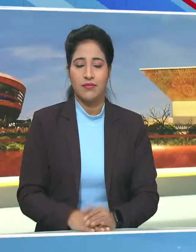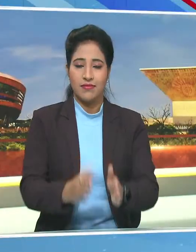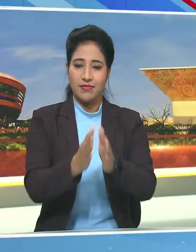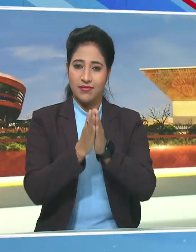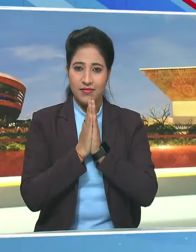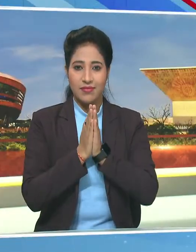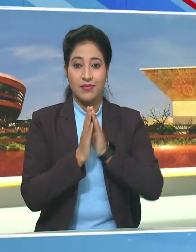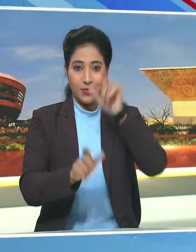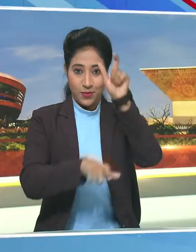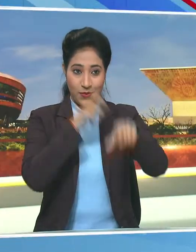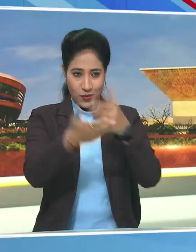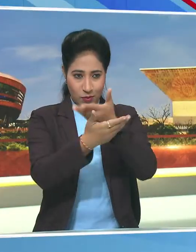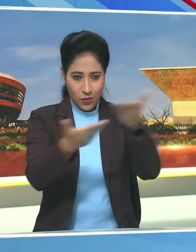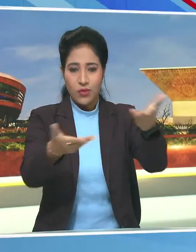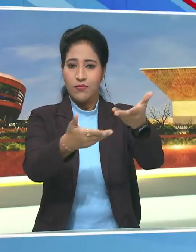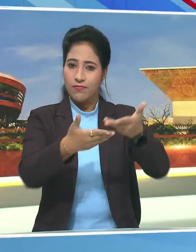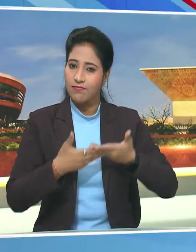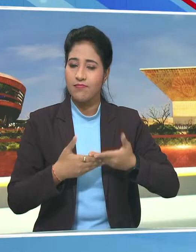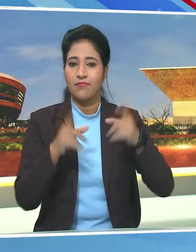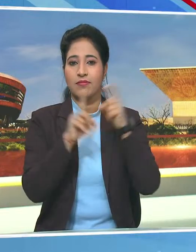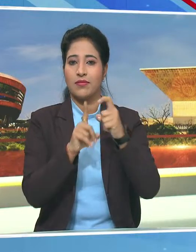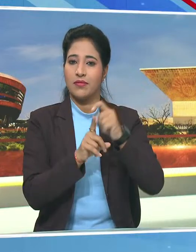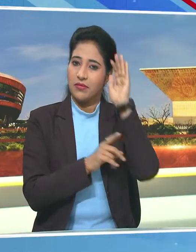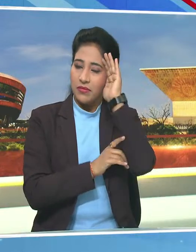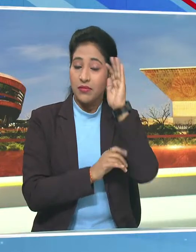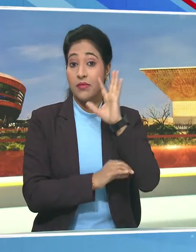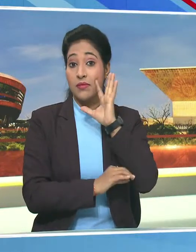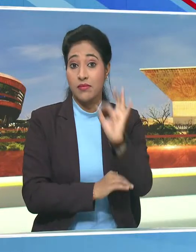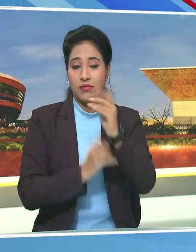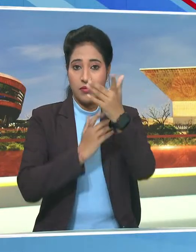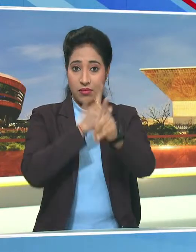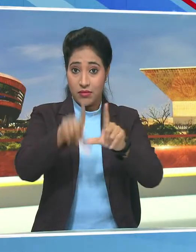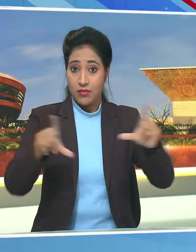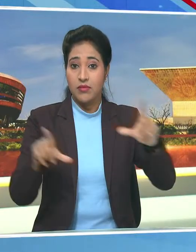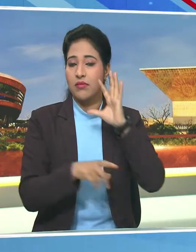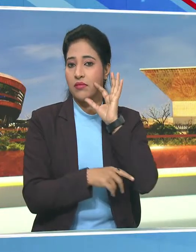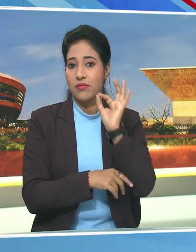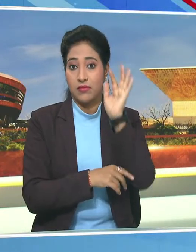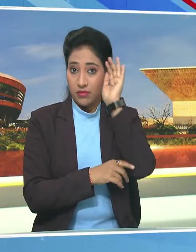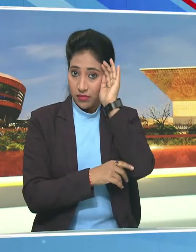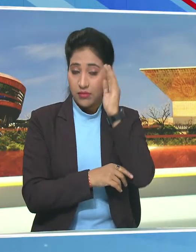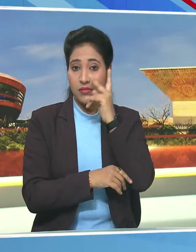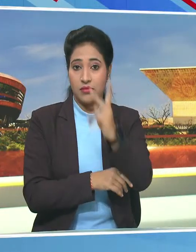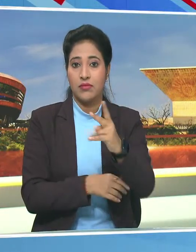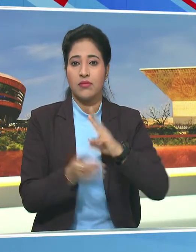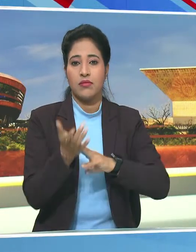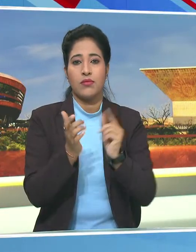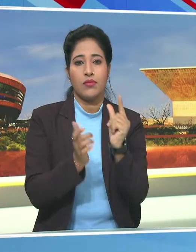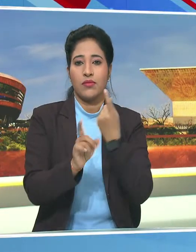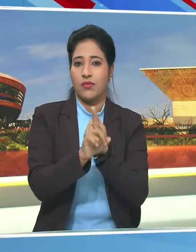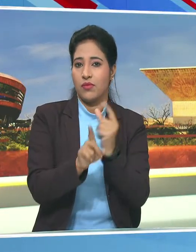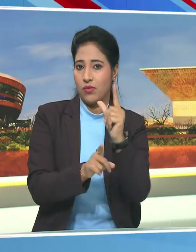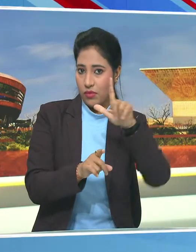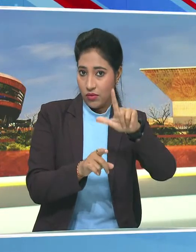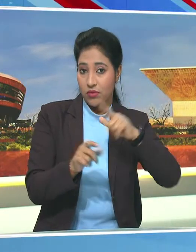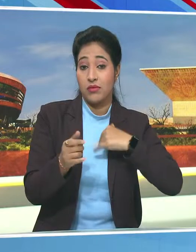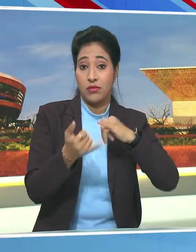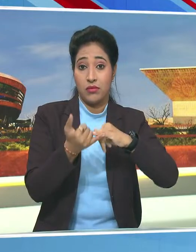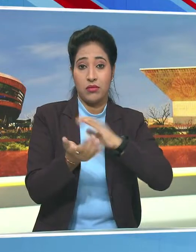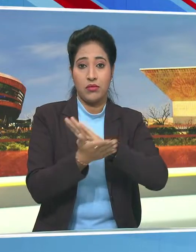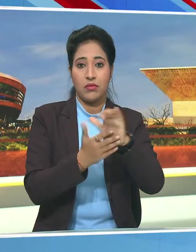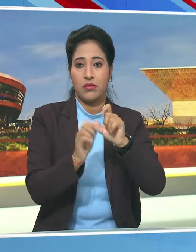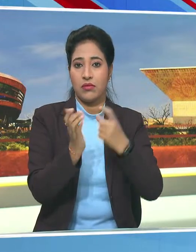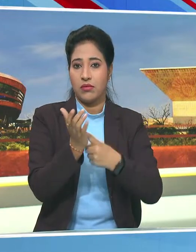नमस्कार आप सभी का स्वागर दिनी नियूज के इस विशेश स्तांकेति भाषा के बुलिटिन में मैं हूं मुकुल शर्मा मेरे साथ मौजूद हैं मेरी